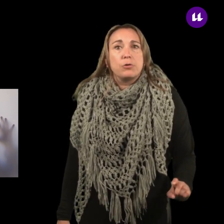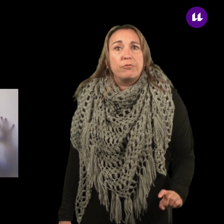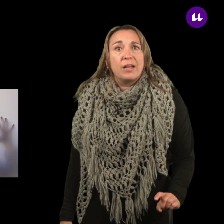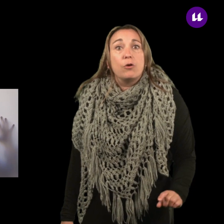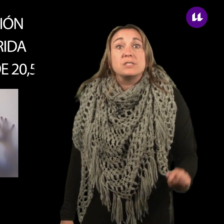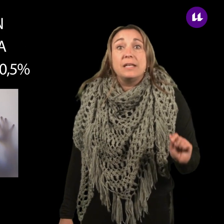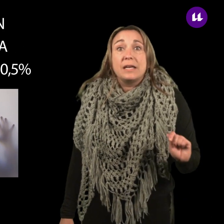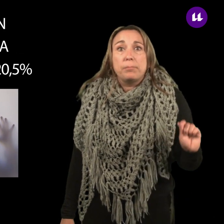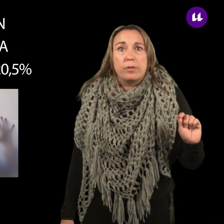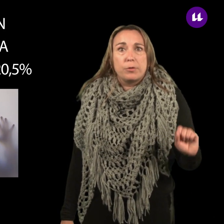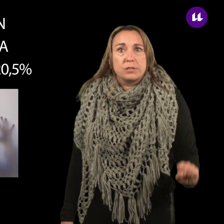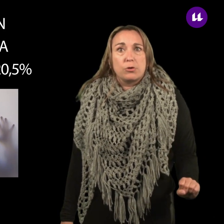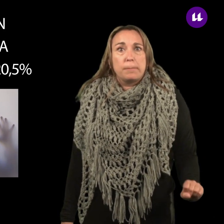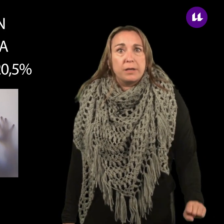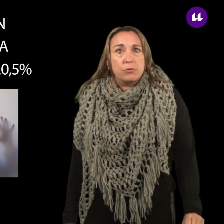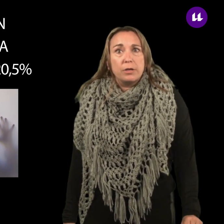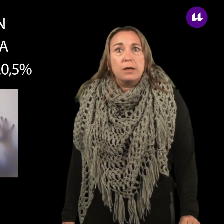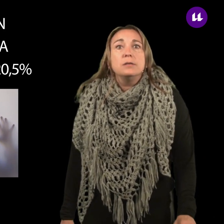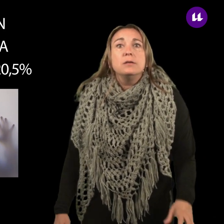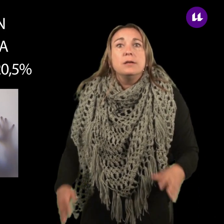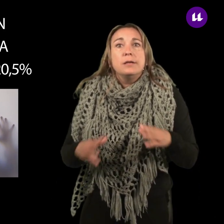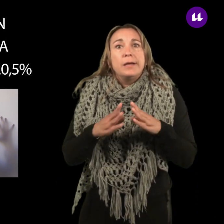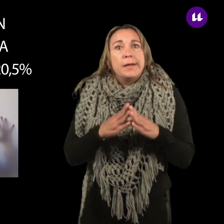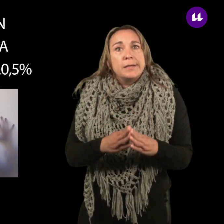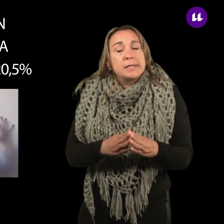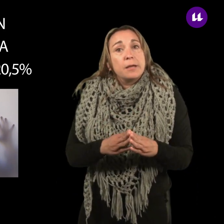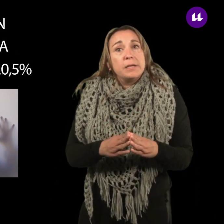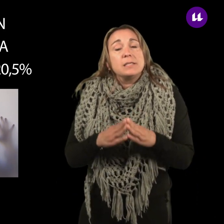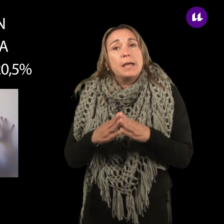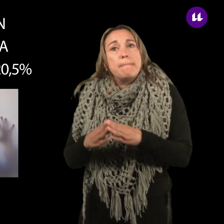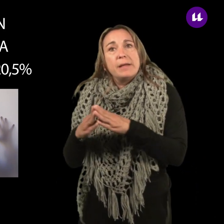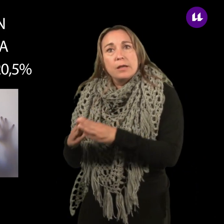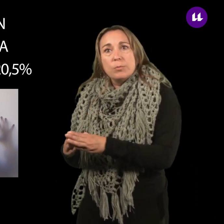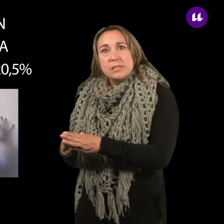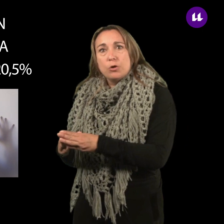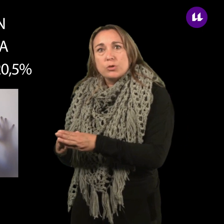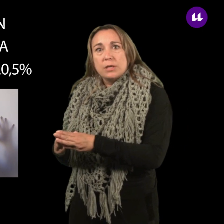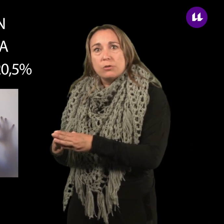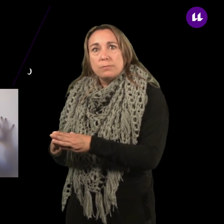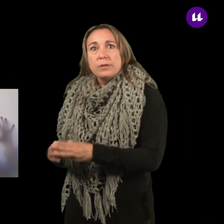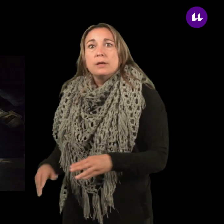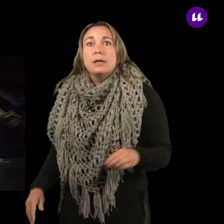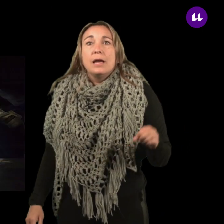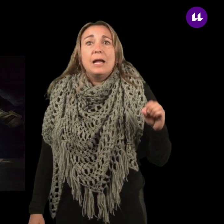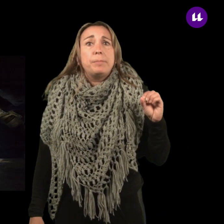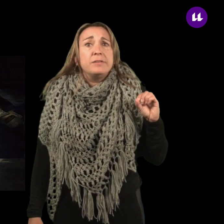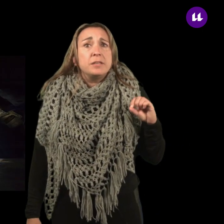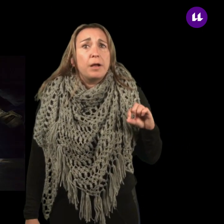confinado sin equipos de protección respiratoria se establece en 20,5%. El principal